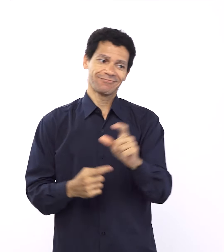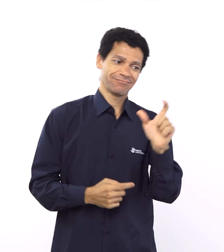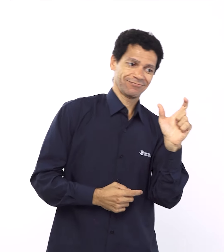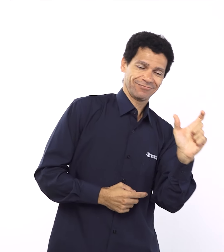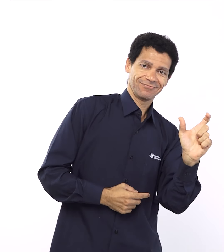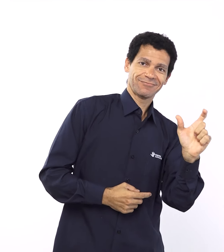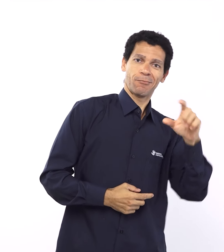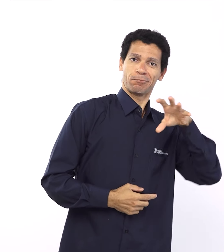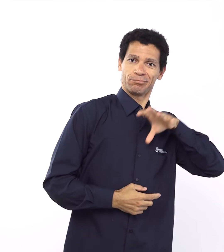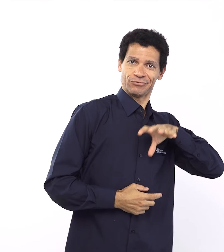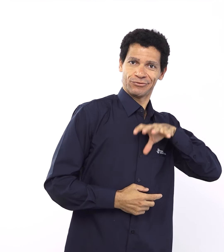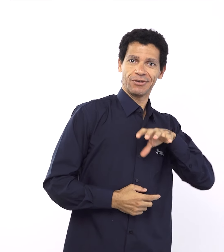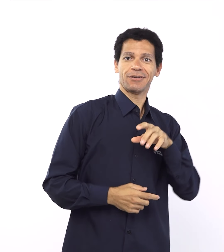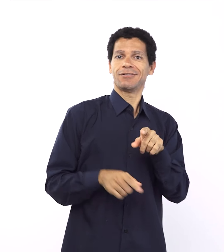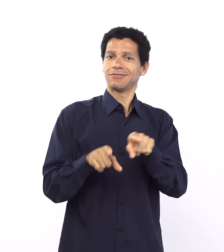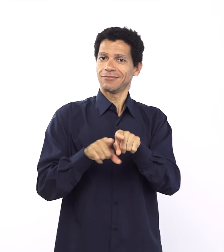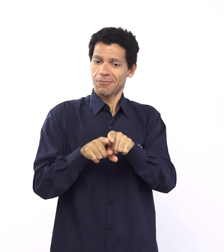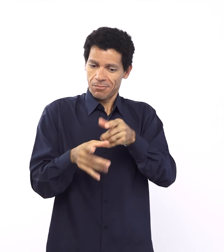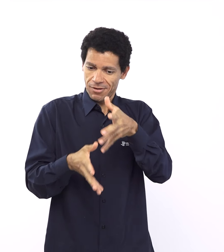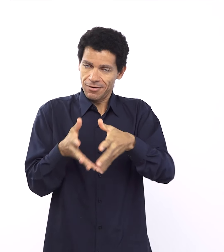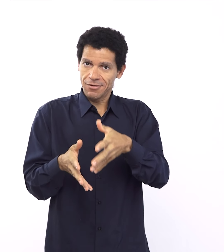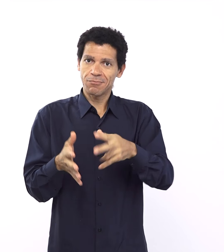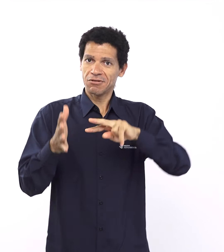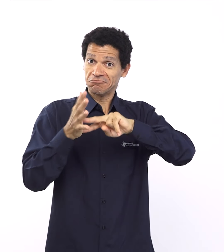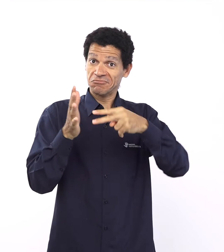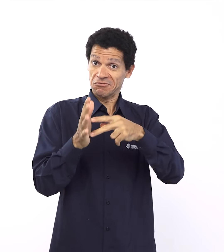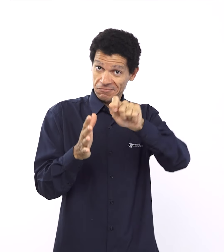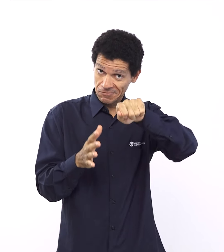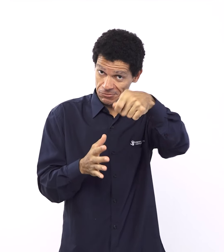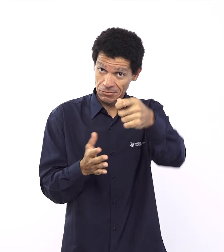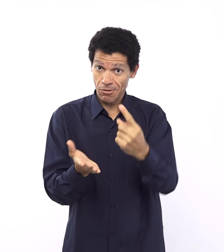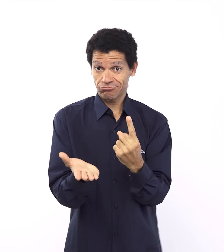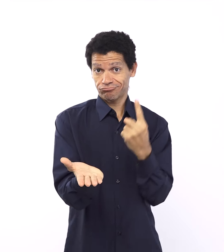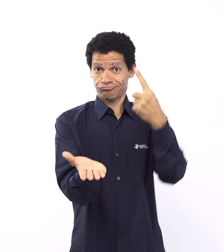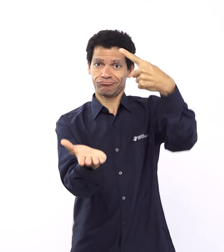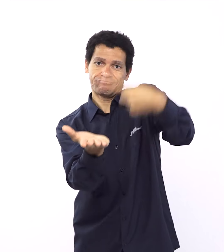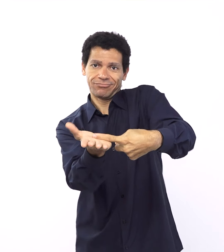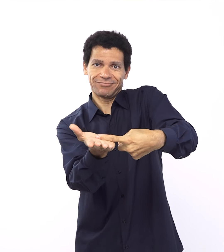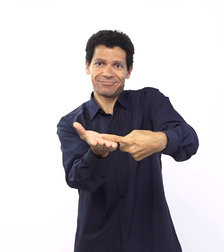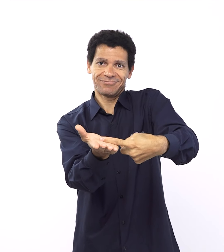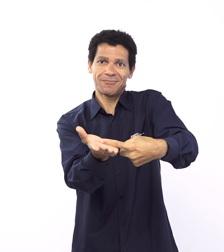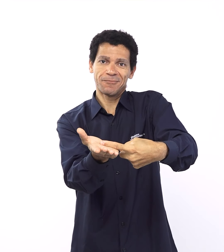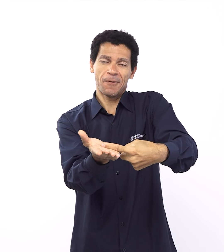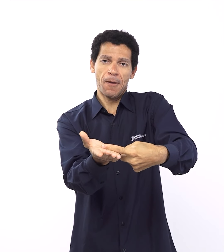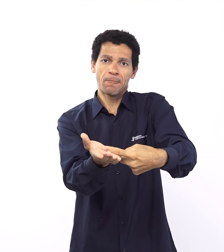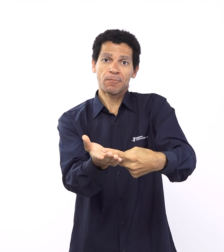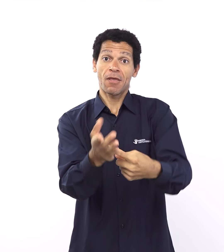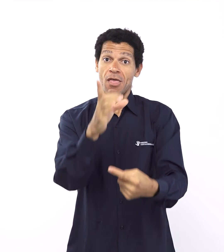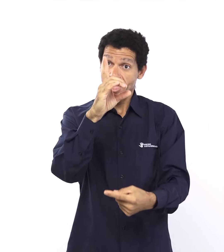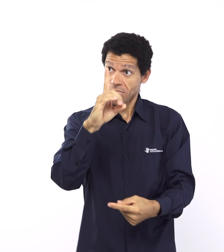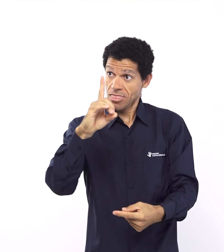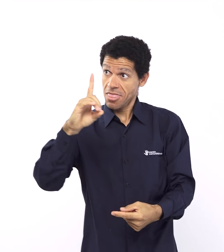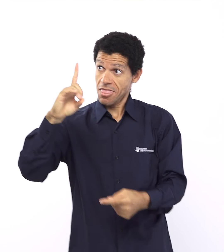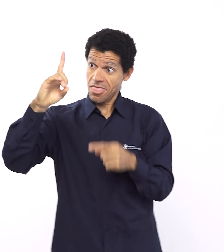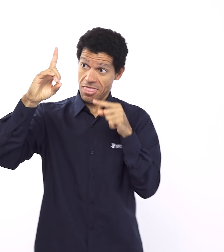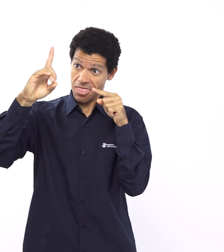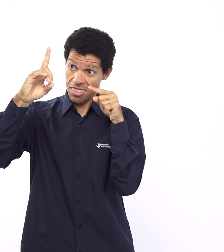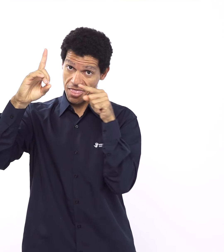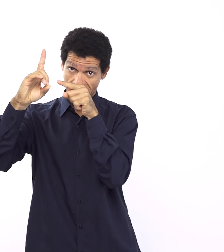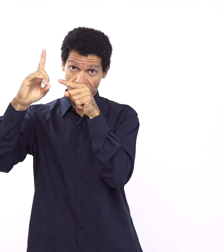estabelecer no hebraico tem a ideia de confirmar uma aliança, né? De manter em pé. Então, uma aliança que já existe.